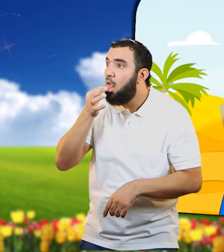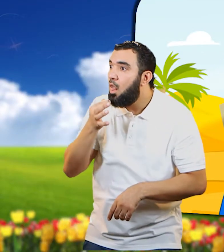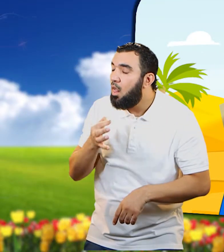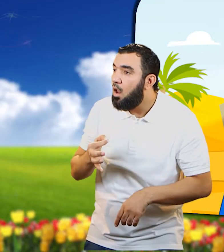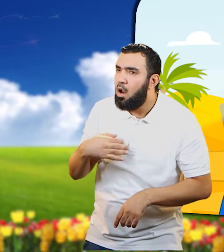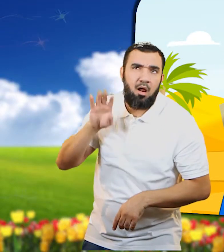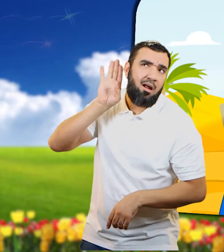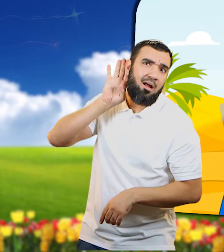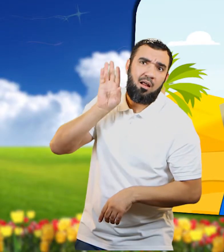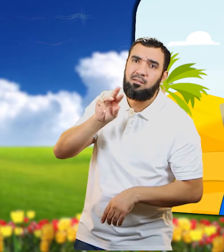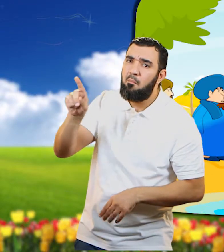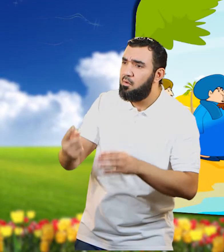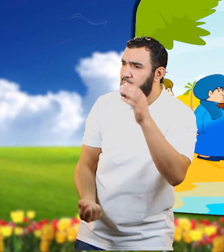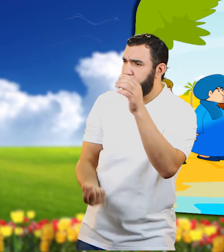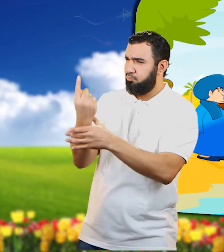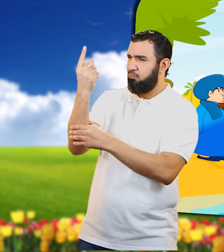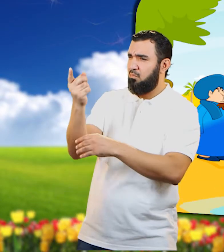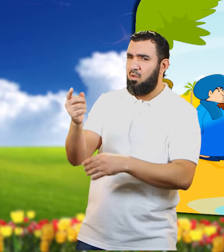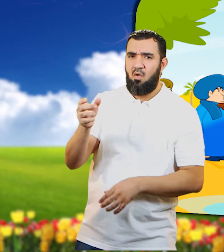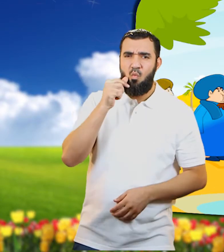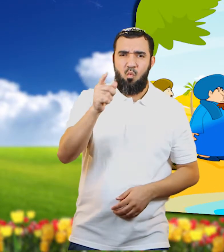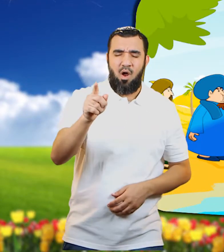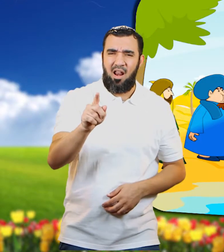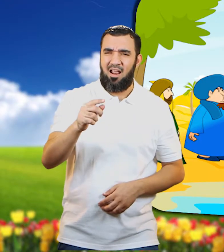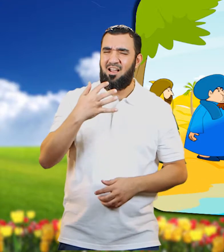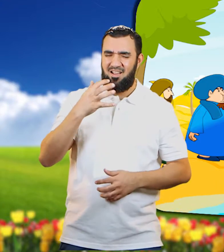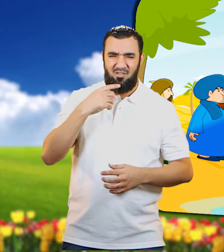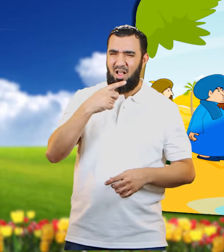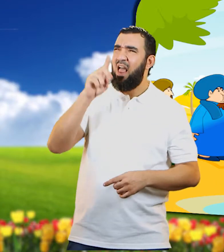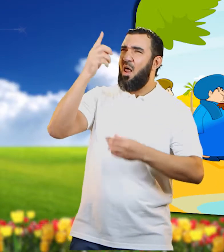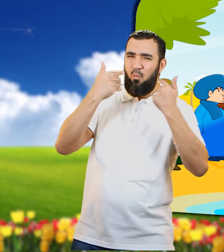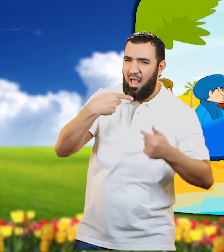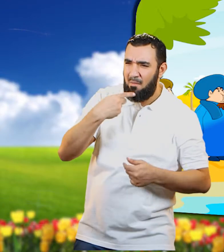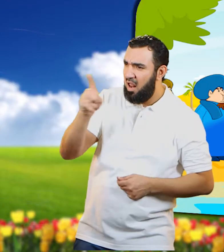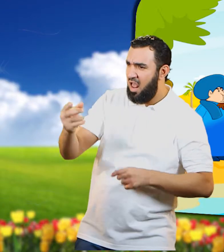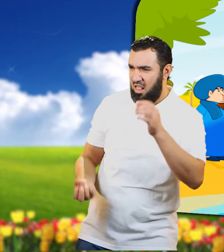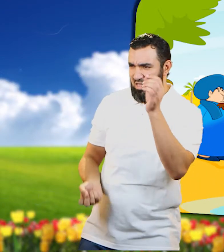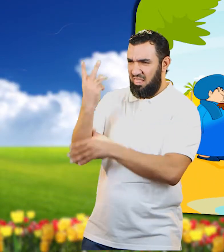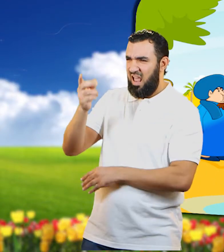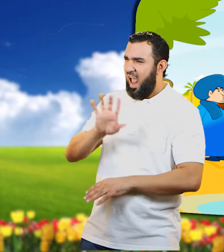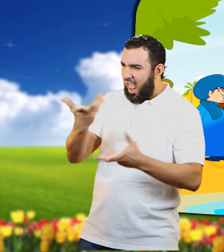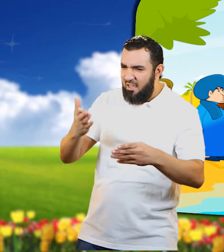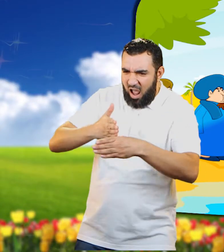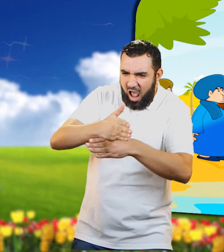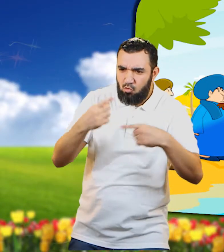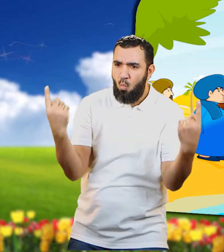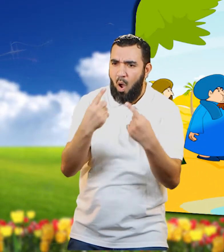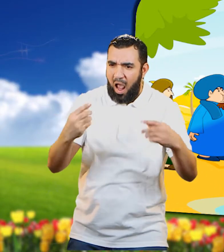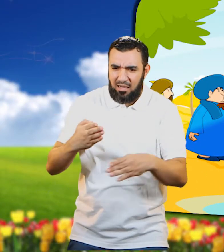اسمع بهذا من قبل كلا هذا كلام لا يصدق كيف يجتمع الخشب وحده ويصبح قاربا دون ان